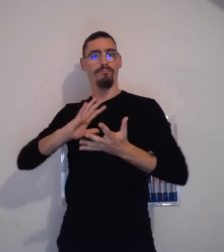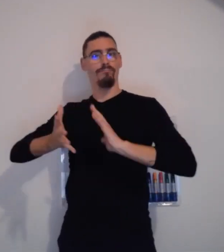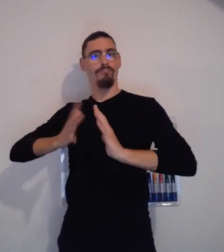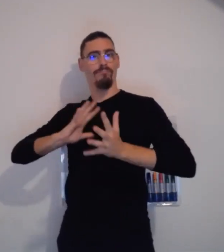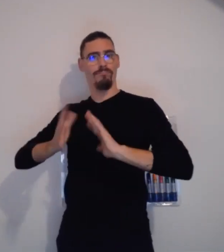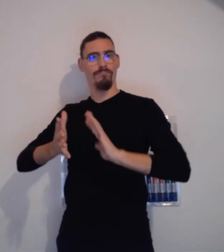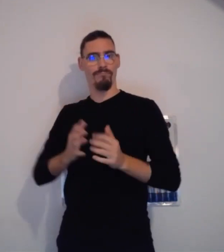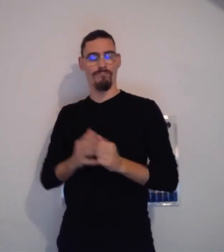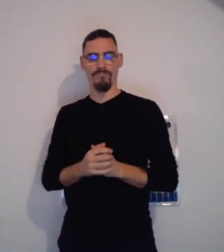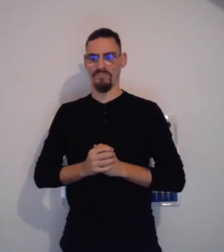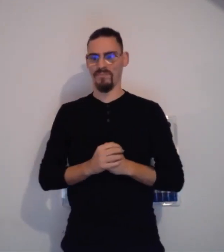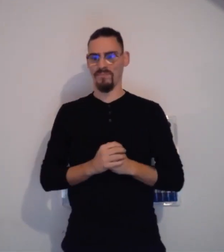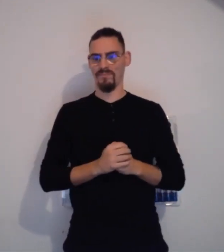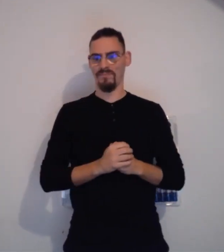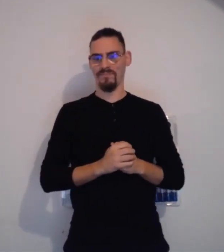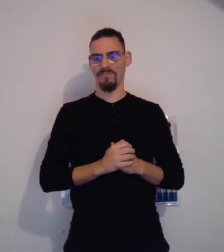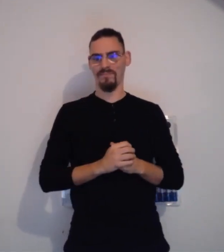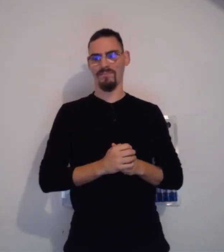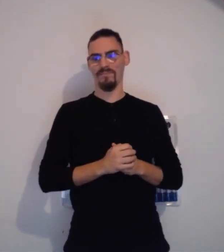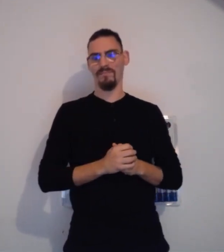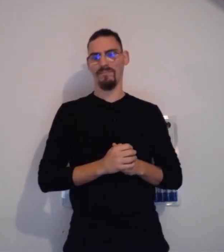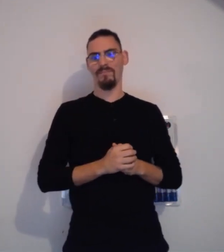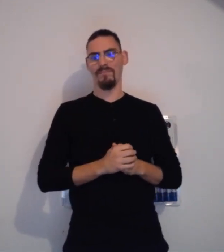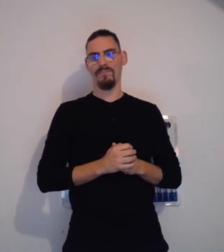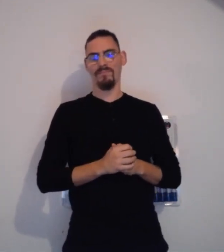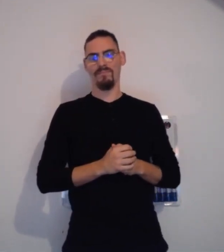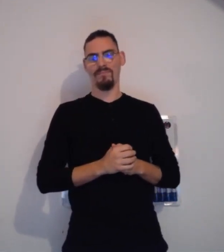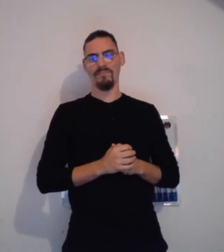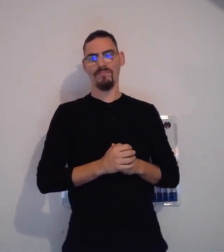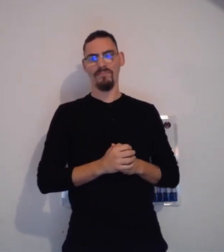mais également un signe en lien avec la langue des signes, justement.